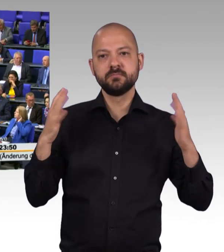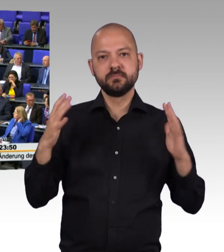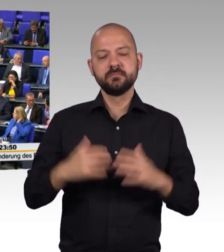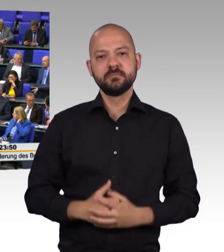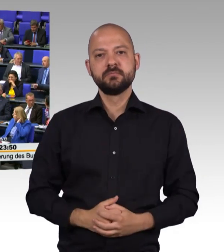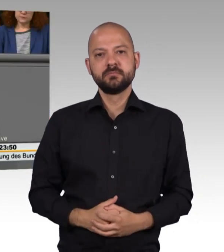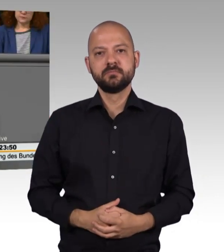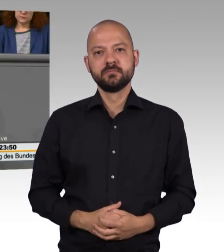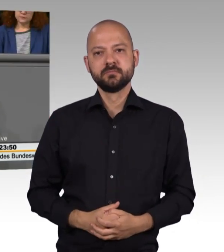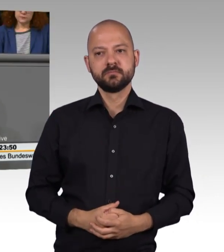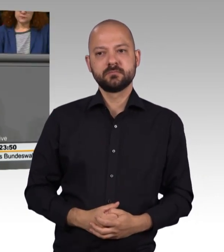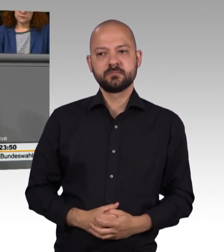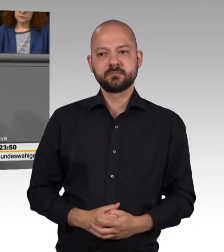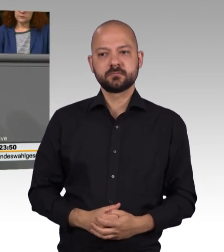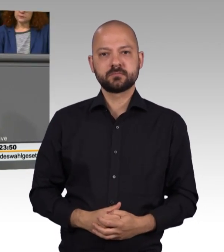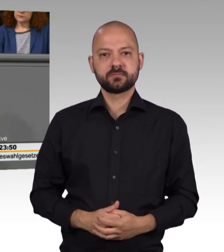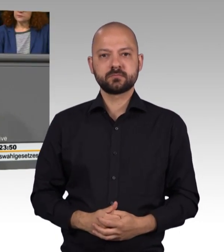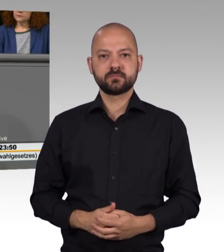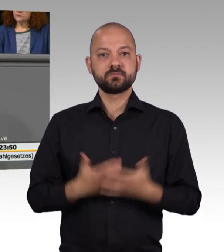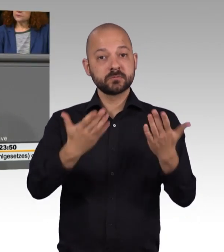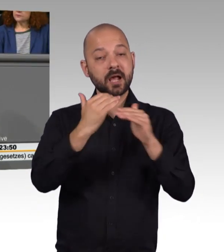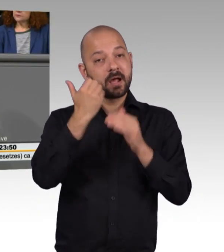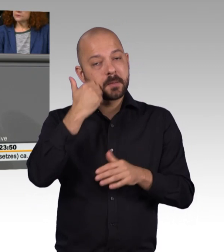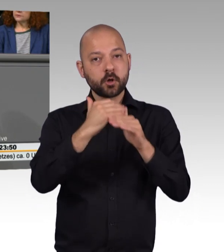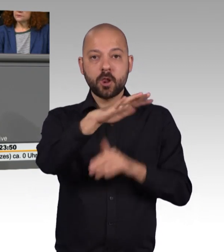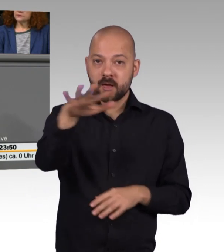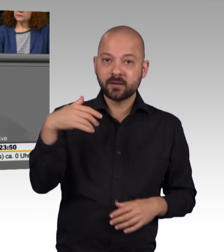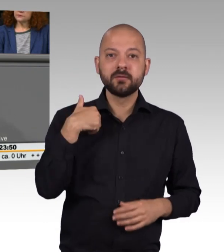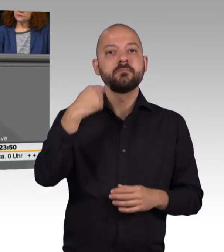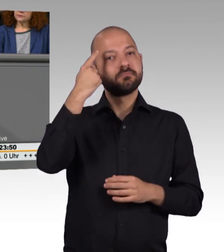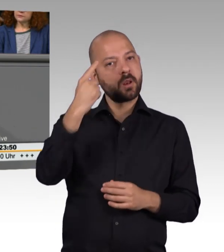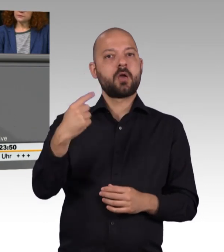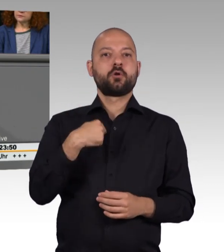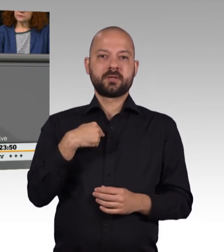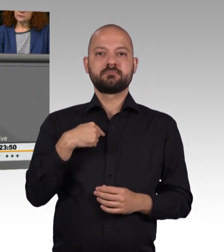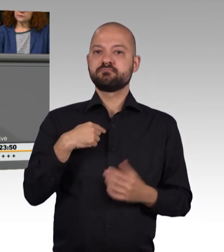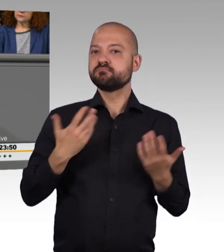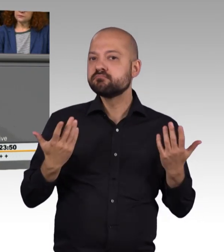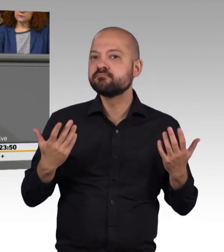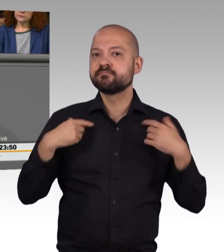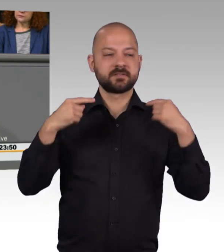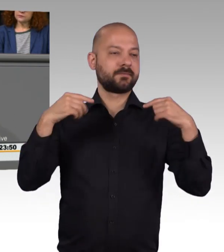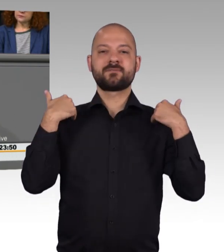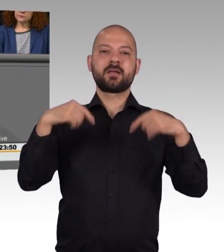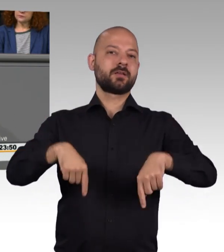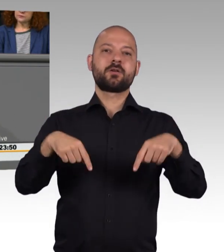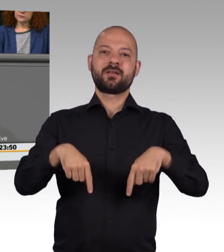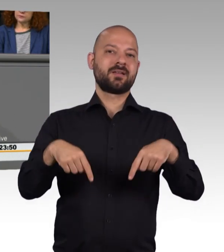Liebe Kolleginnen und Kollegen, ich glaube, würden heute nicht hier stehen und über diesen Gesetzentwurf in zweiter und dritter